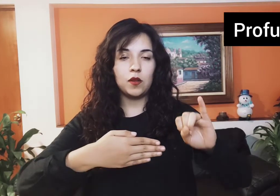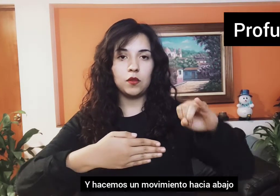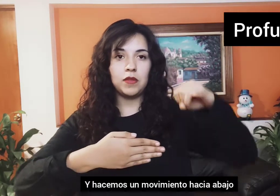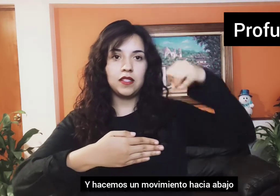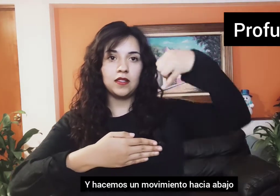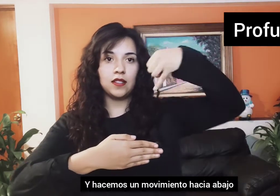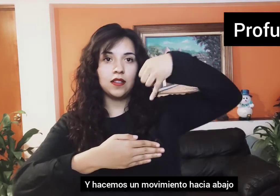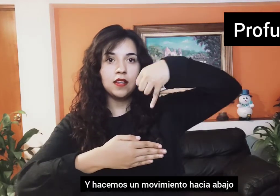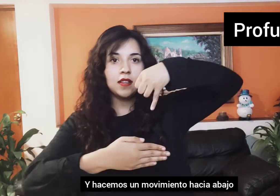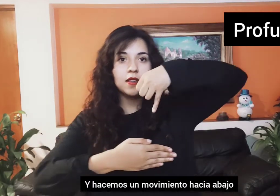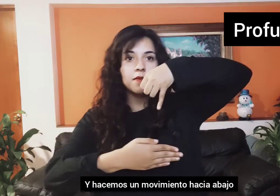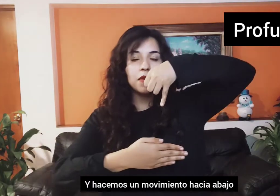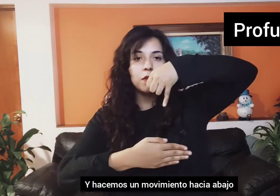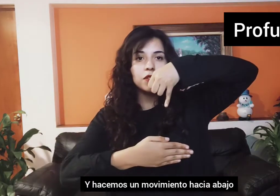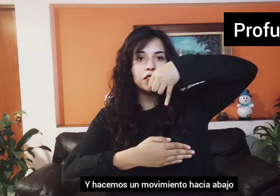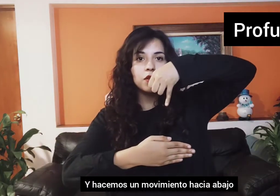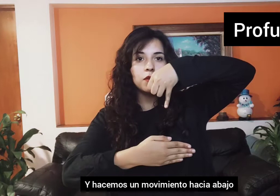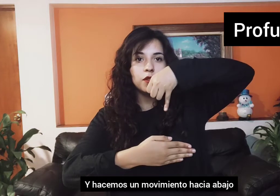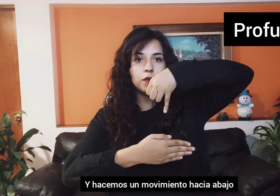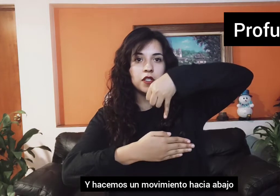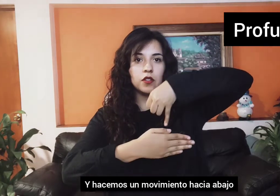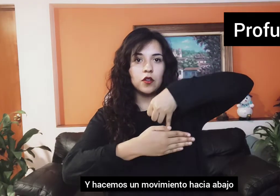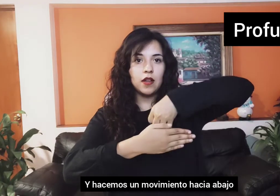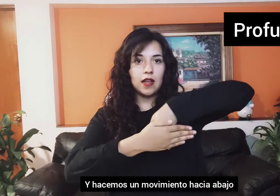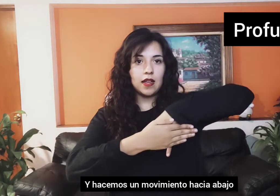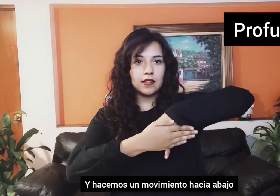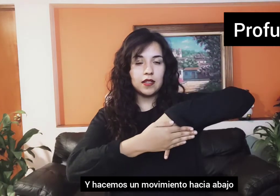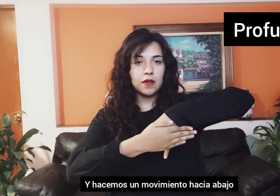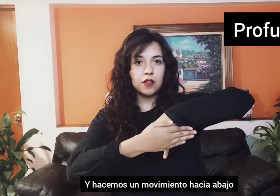dominante. Vamos a hacer un movimiento hacia abajo.